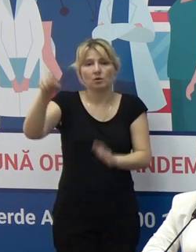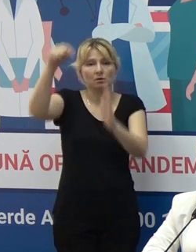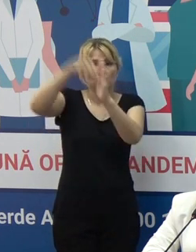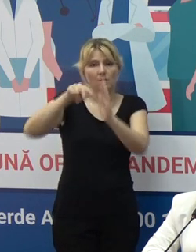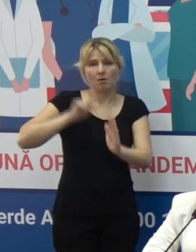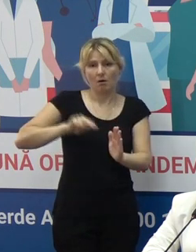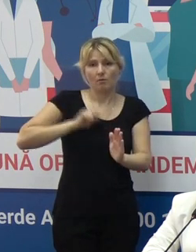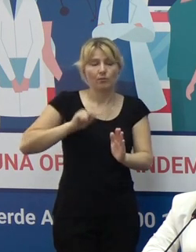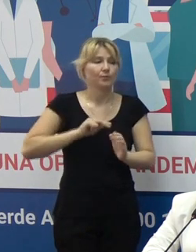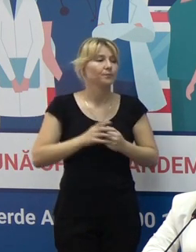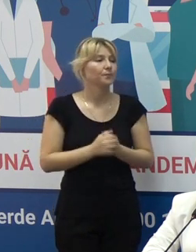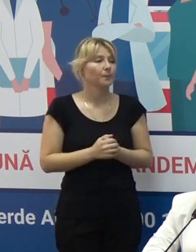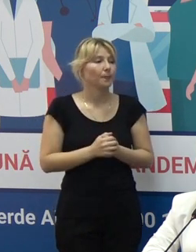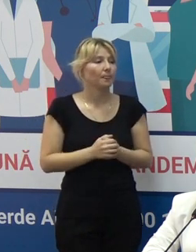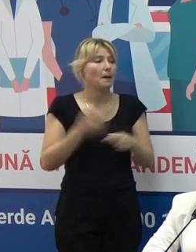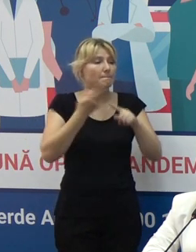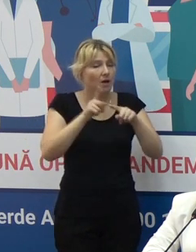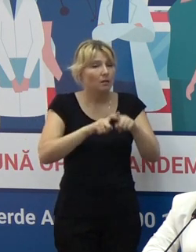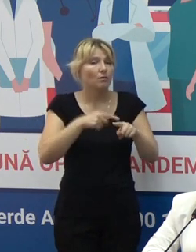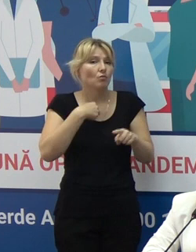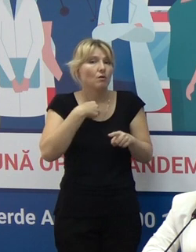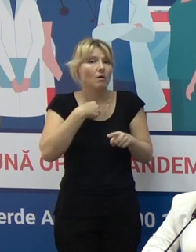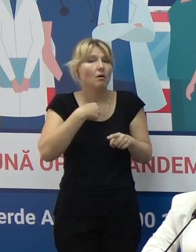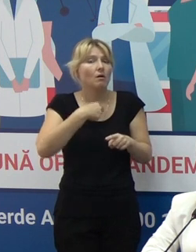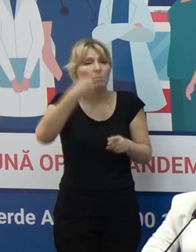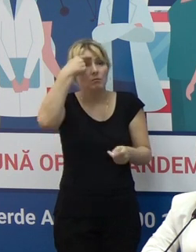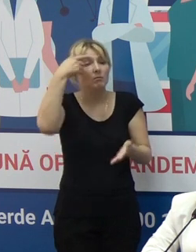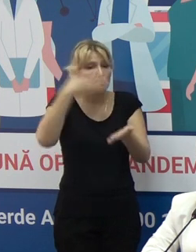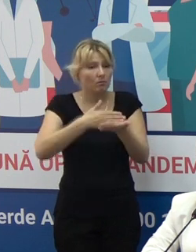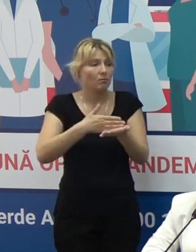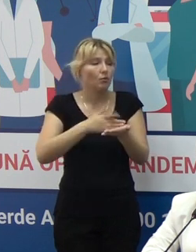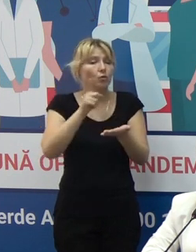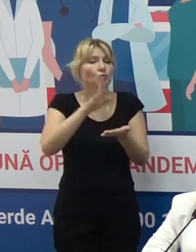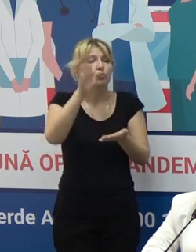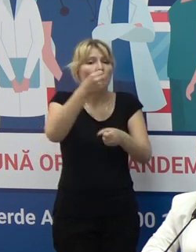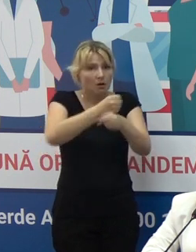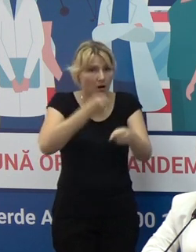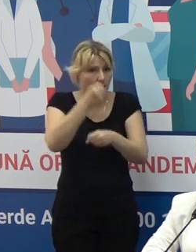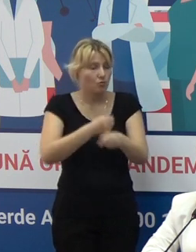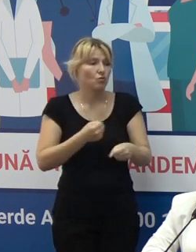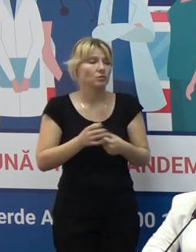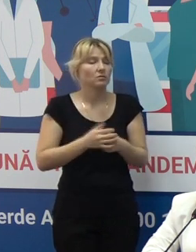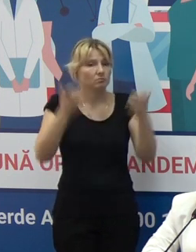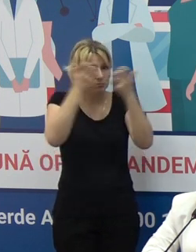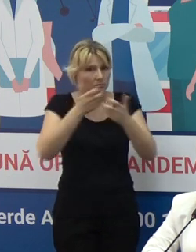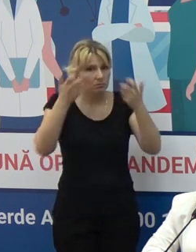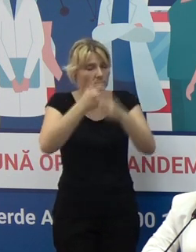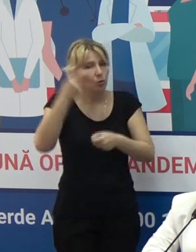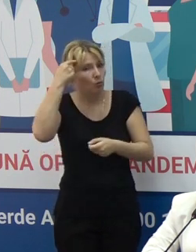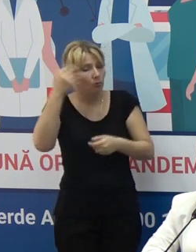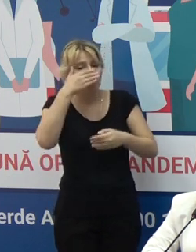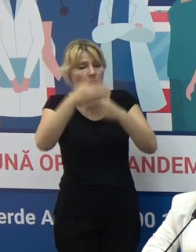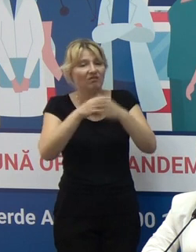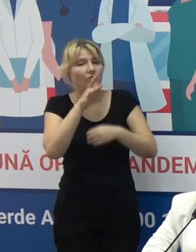aici este absolut evident și este lucrul asupra căruia vom lucra în perioada imediat